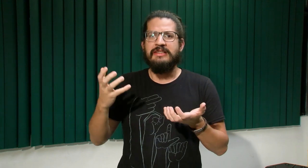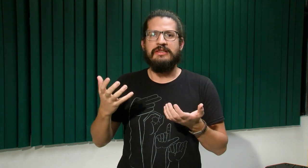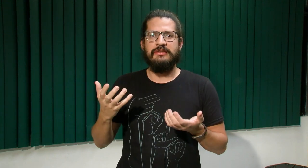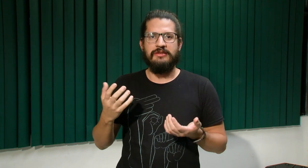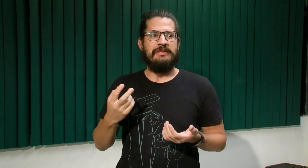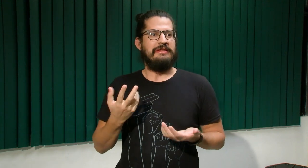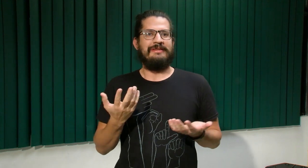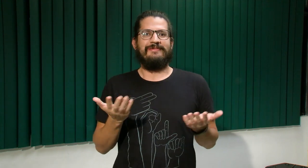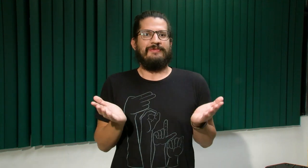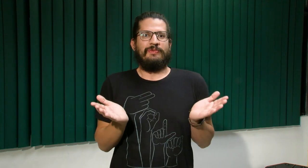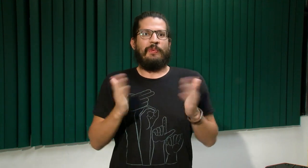que querían aprender.